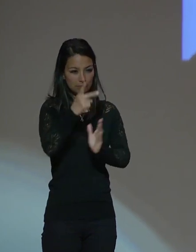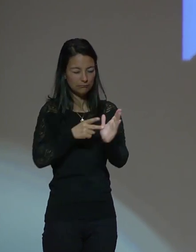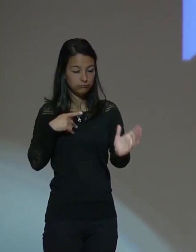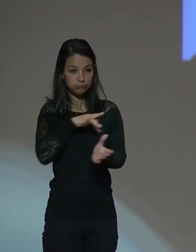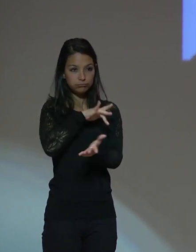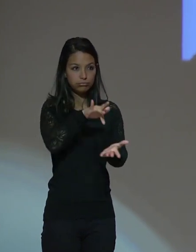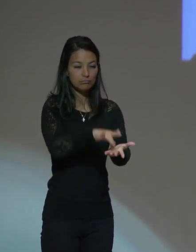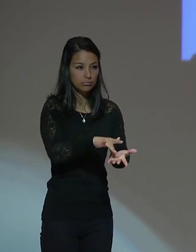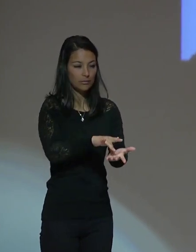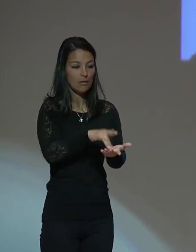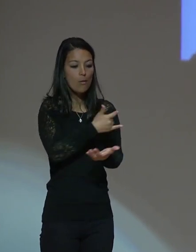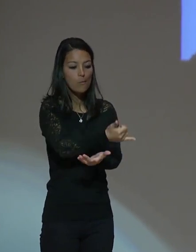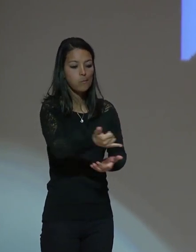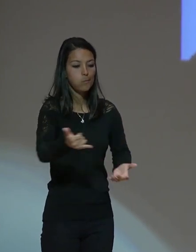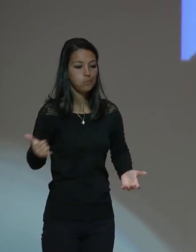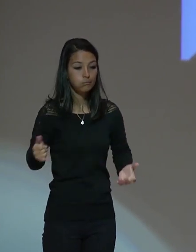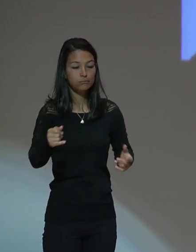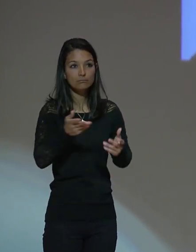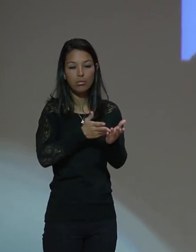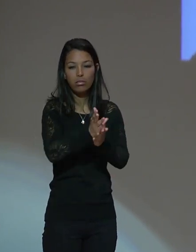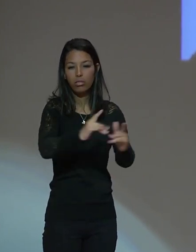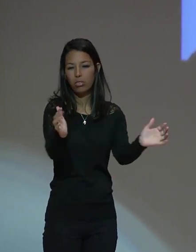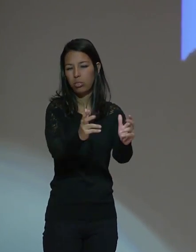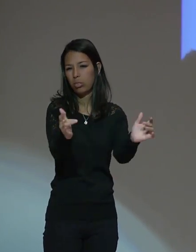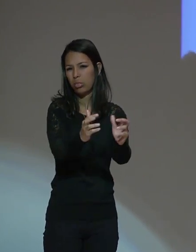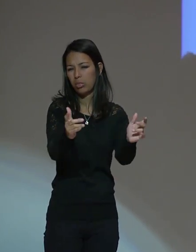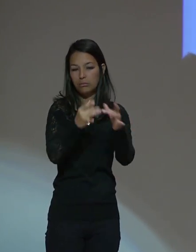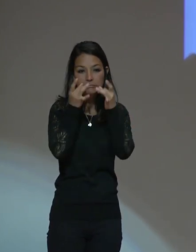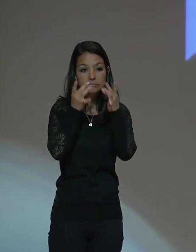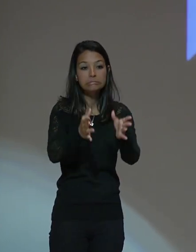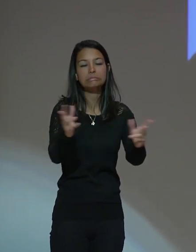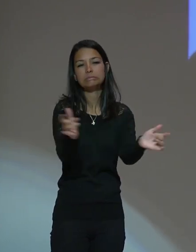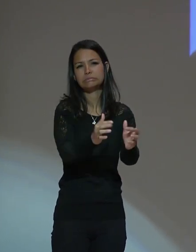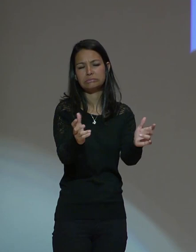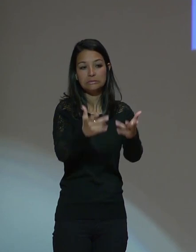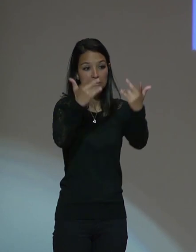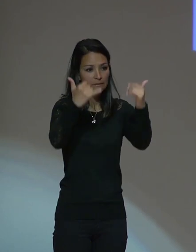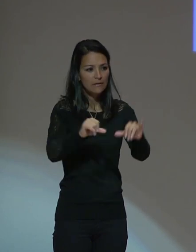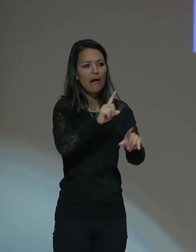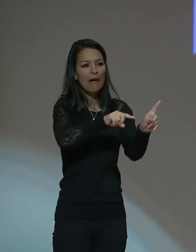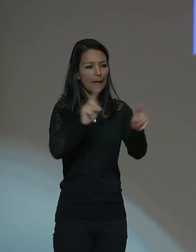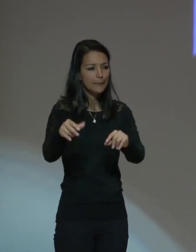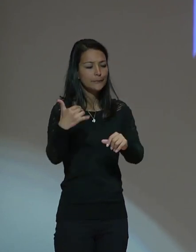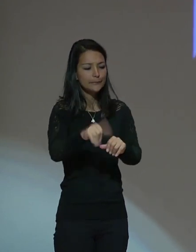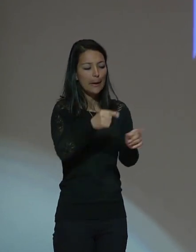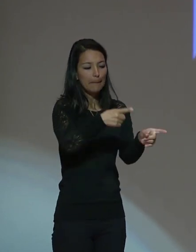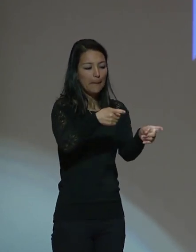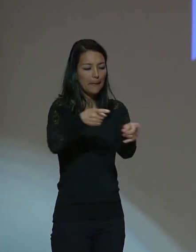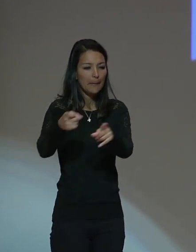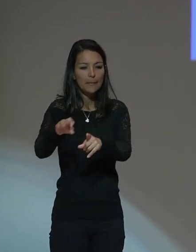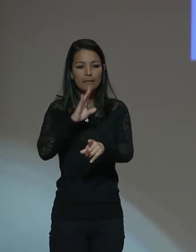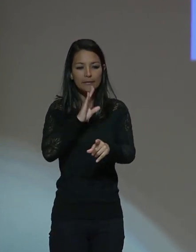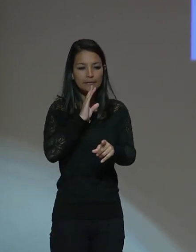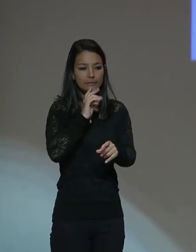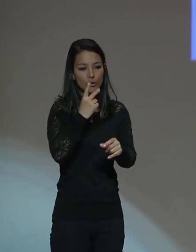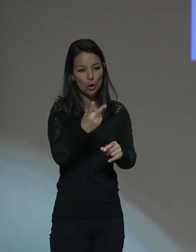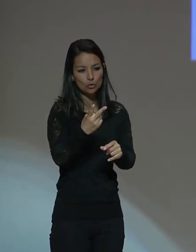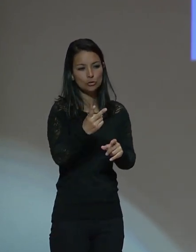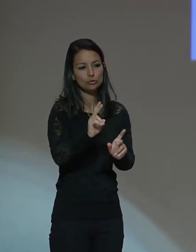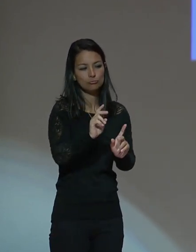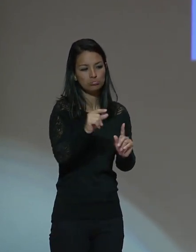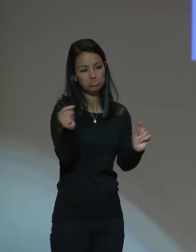era todavía plena guerra. Ya habían asesinado a los dos rectores